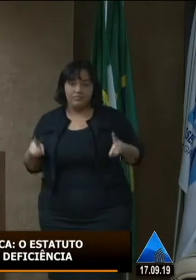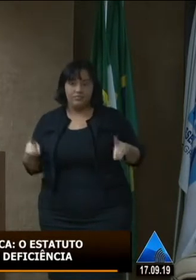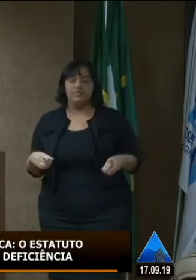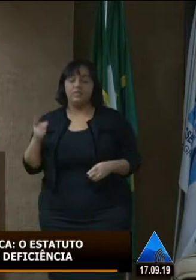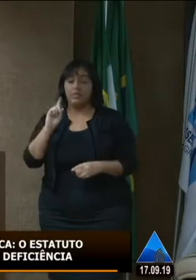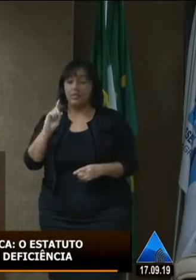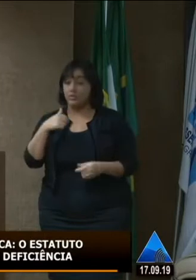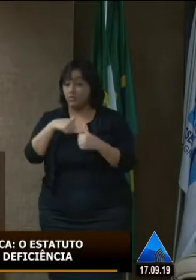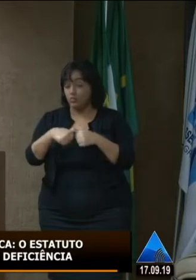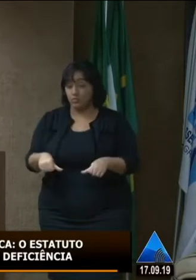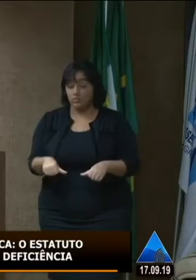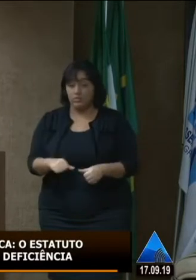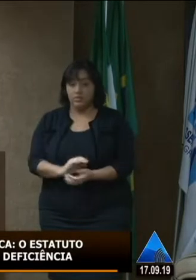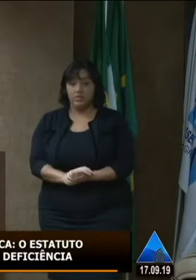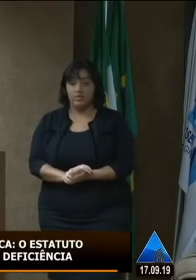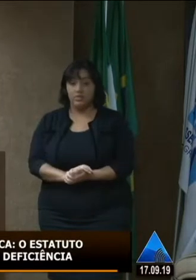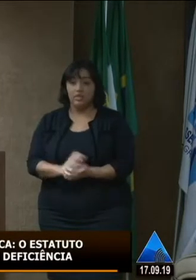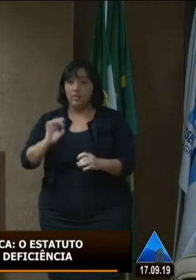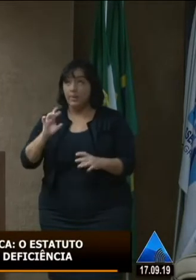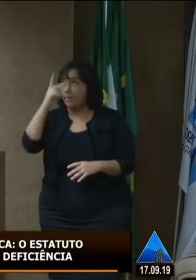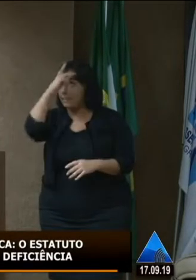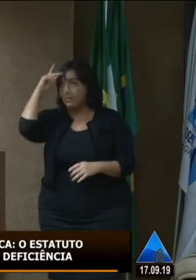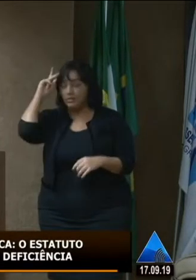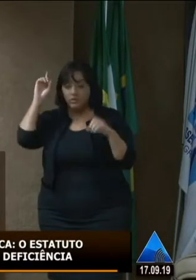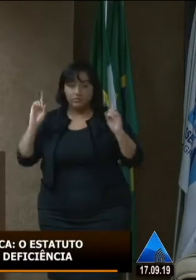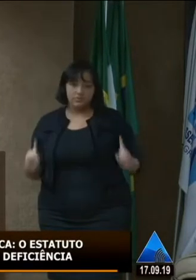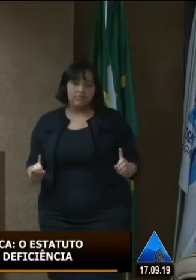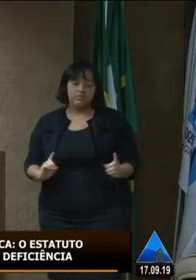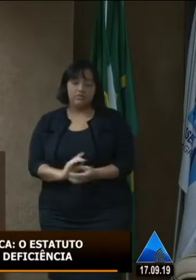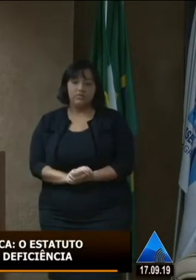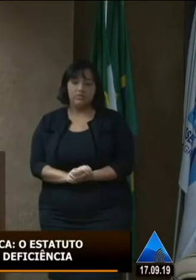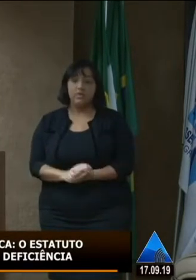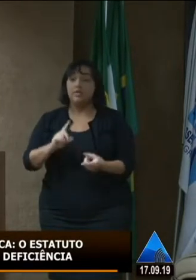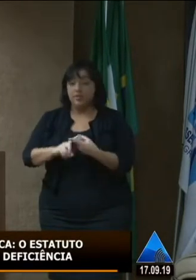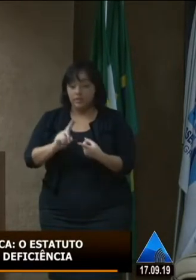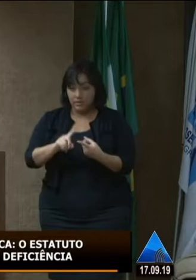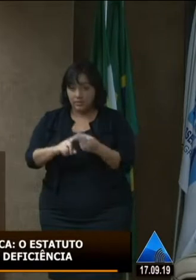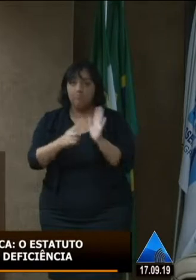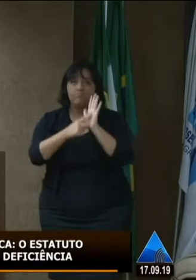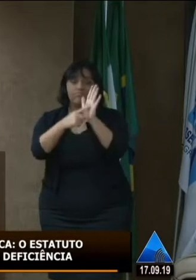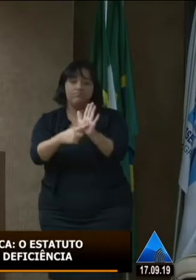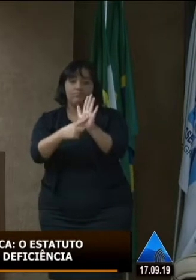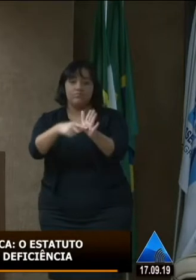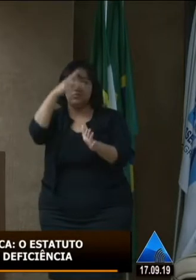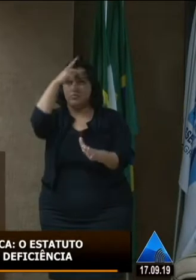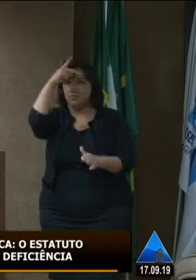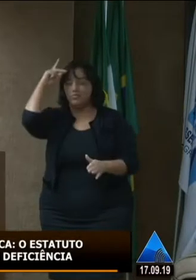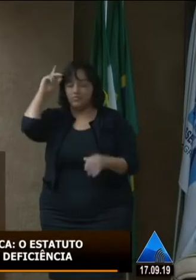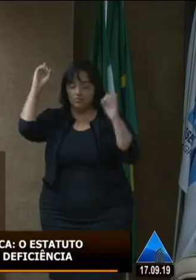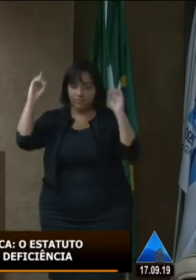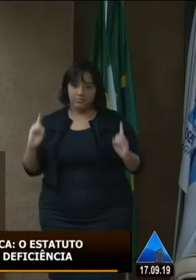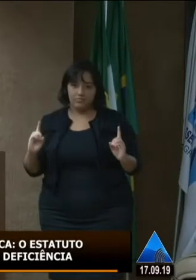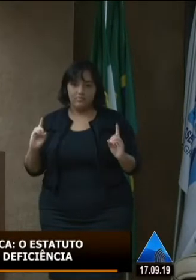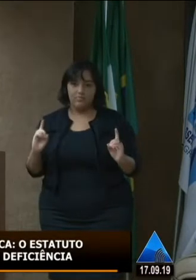representando apenas aquelas deficiências visíveis ela também representa aquelas deficiências invisíveis e é